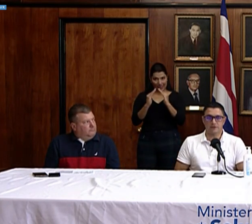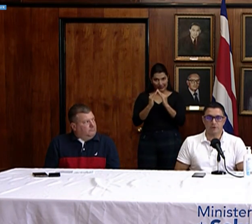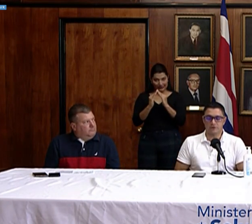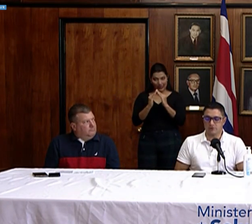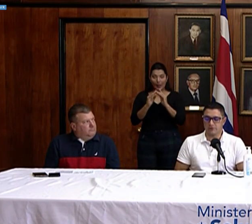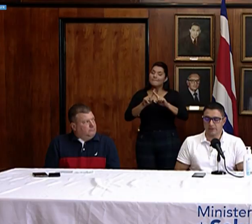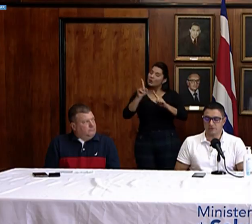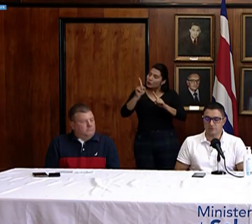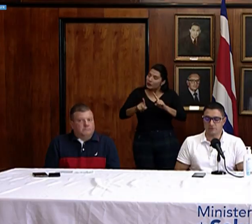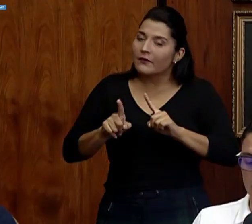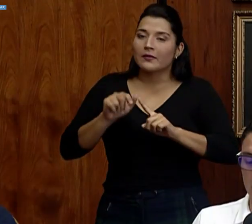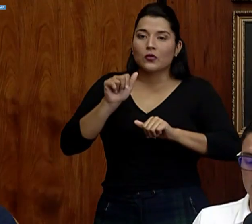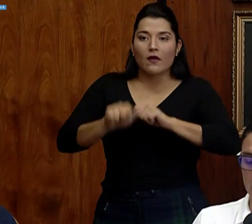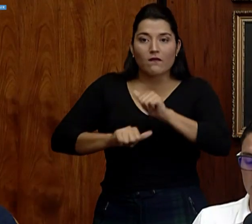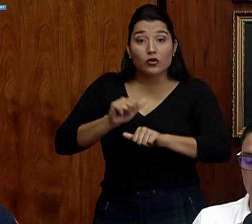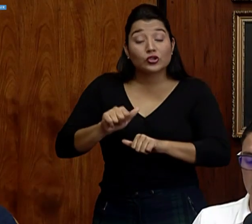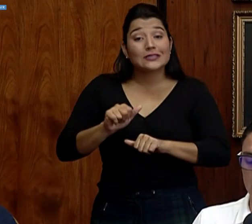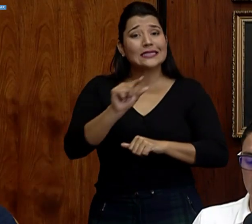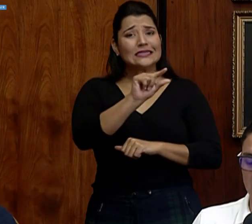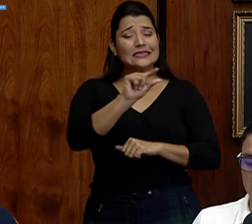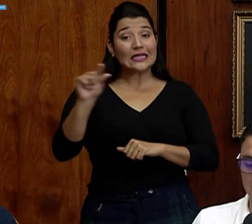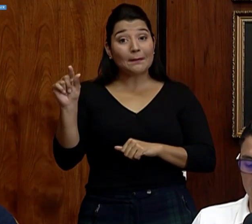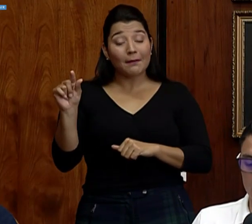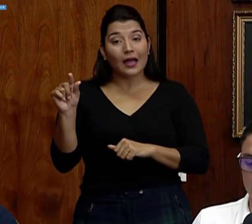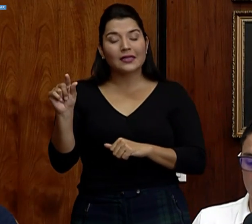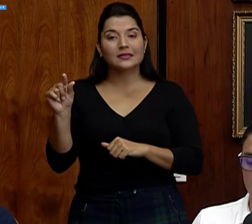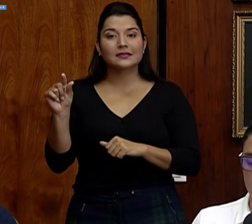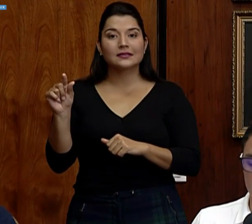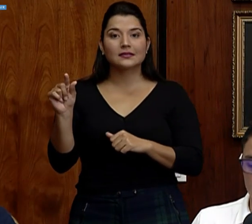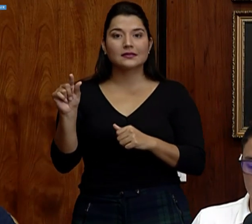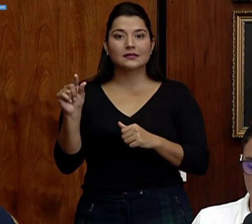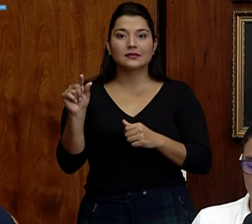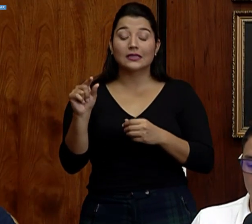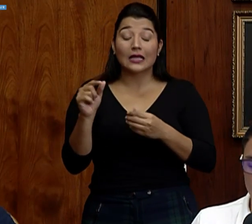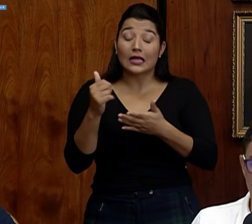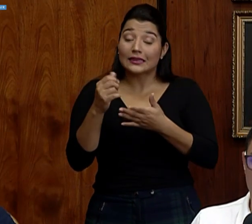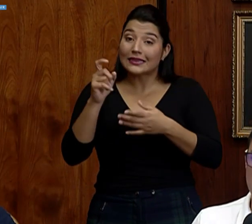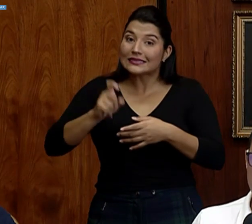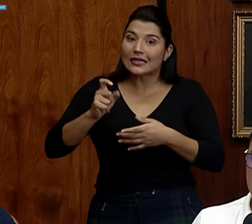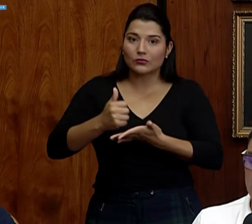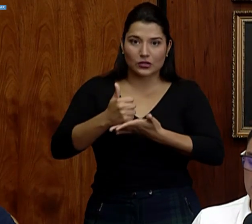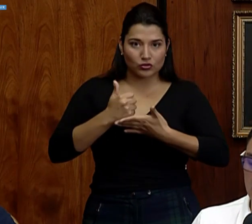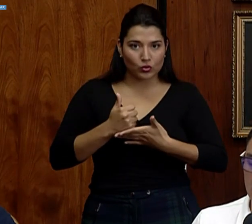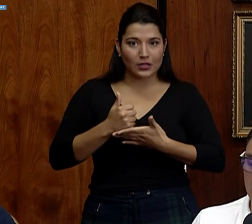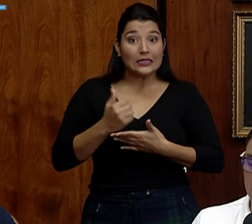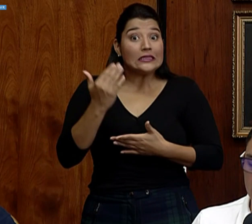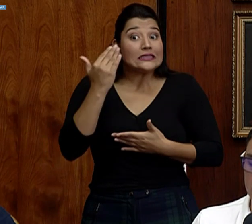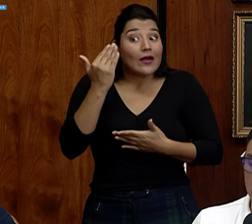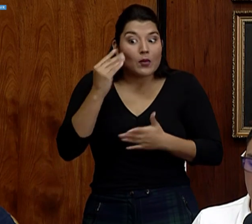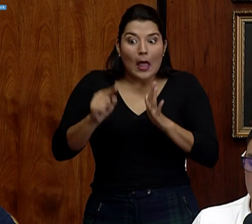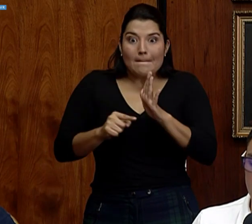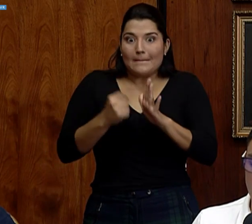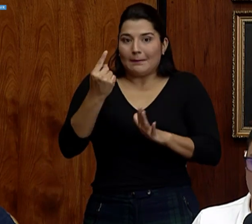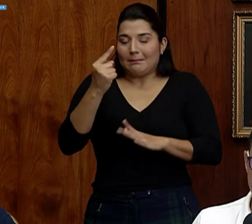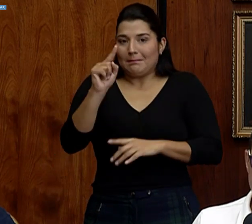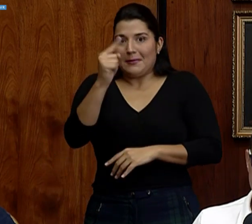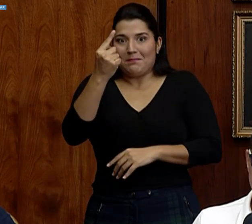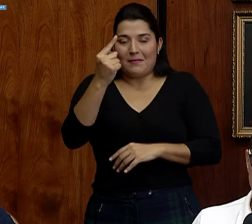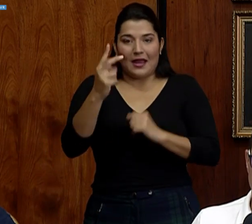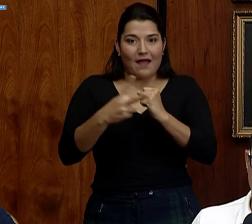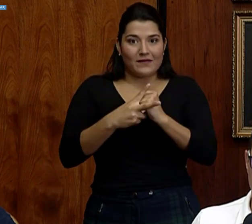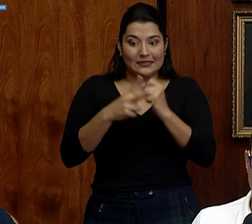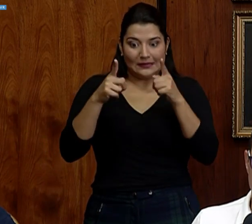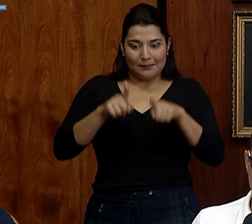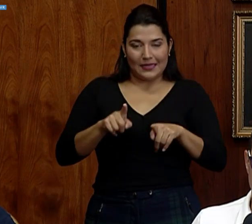tenemos que hacer ese esfuerzo, de verdad. Son semanas que vienen que necesitamos, es algo que nunca hemos vivido y yo sé que como sociedad, como país,